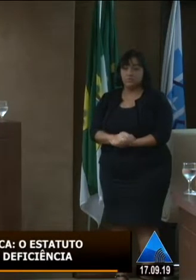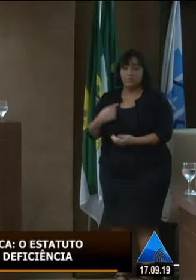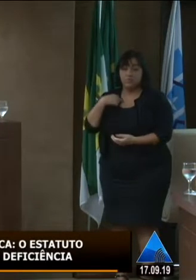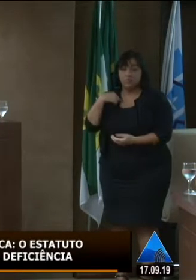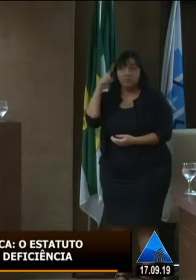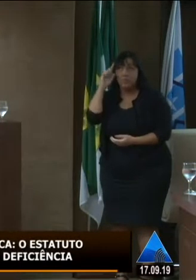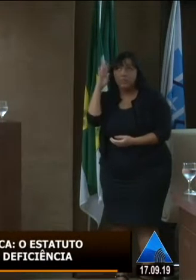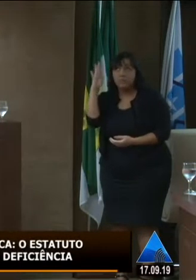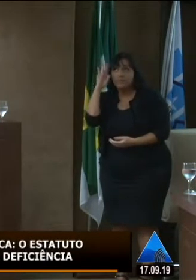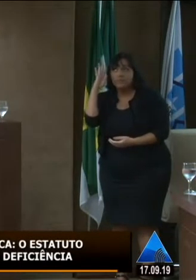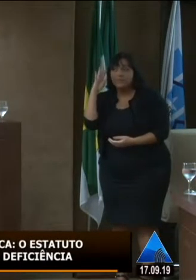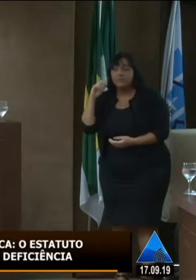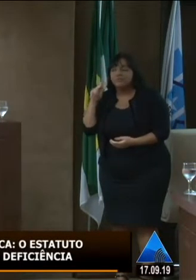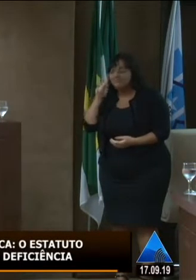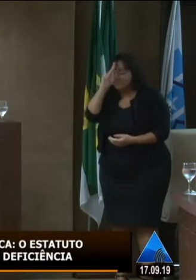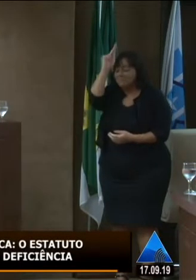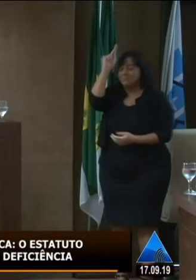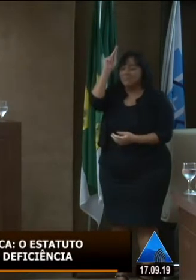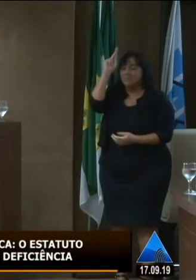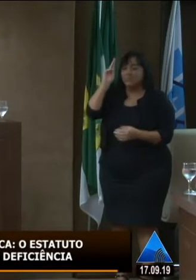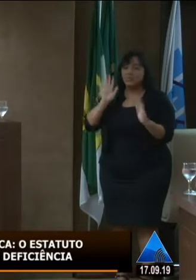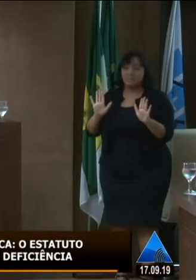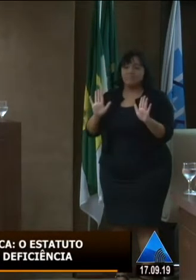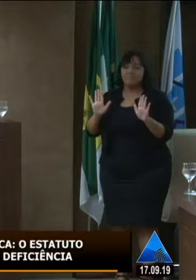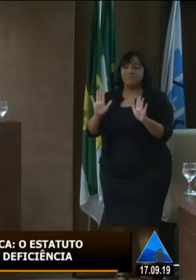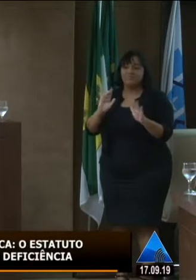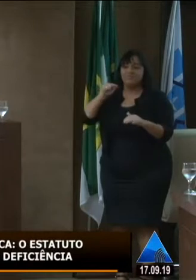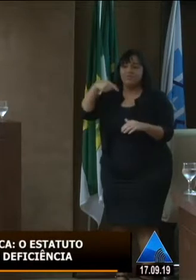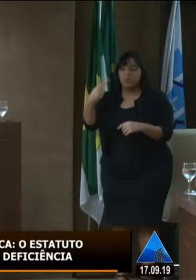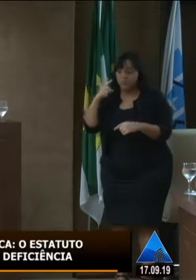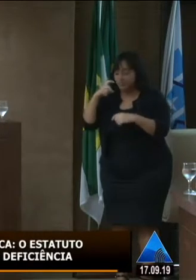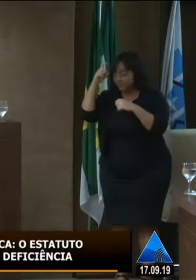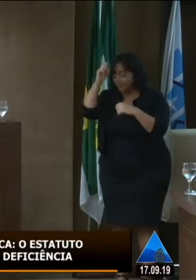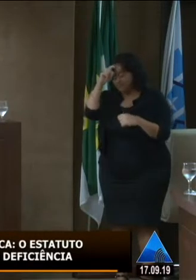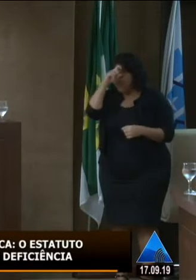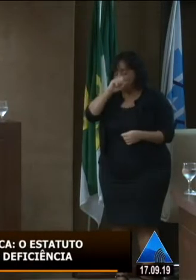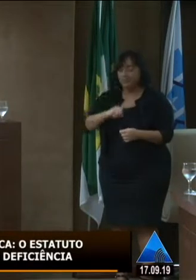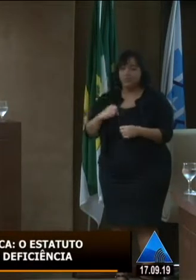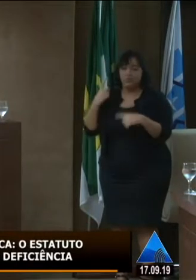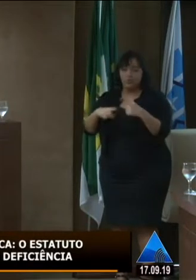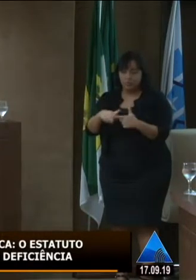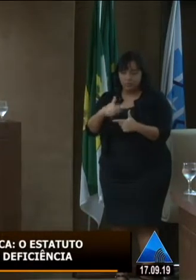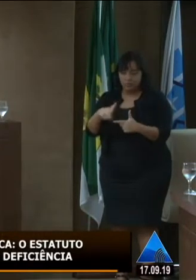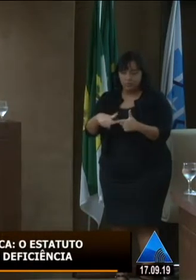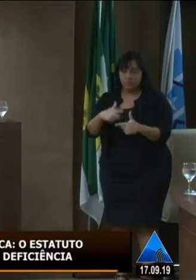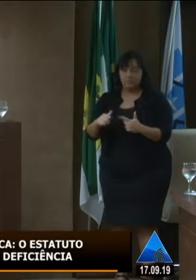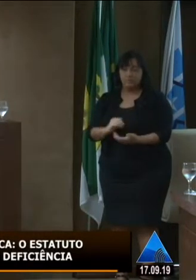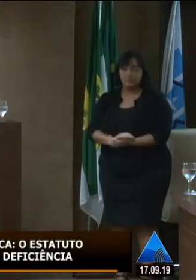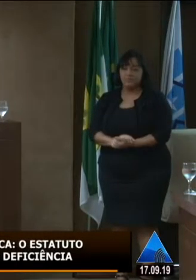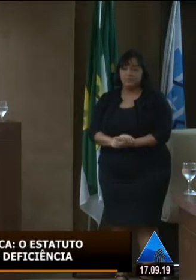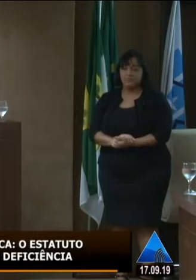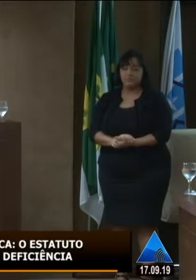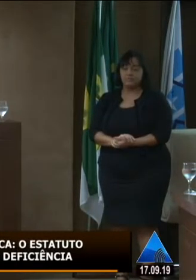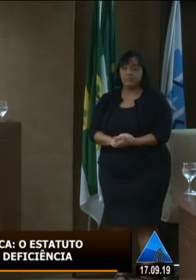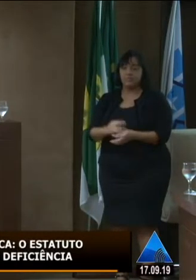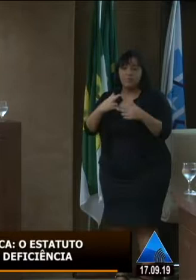que venceu um obstáculo, tem vários obstáculos. Hoje nós estamos chegando do autismo,